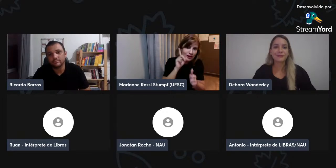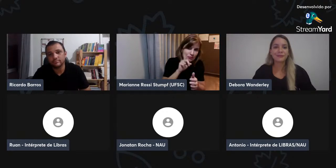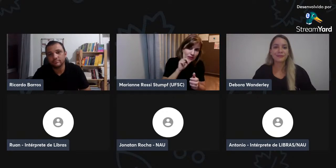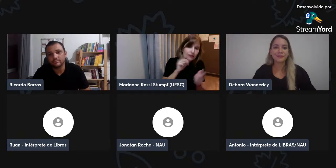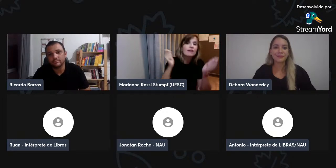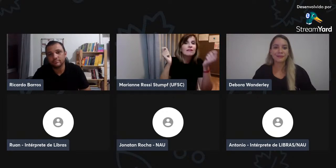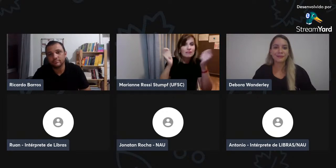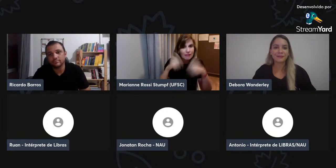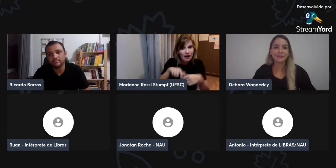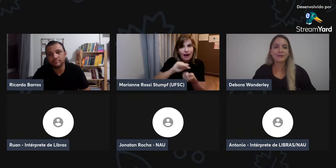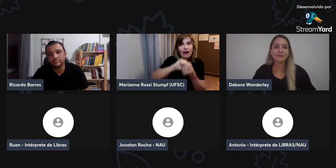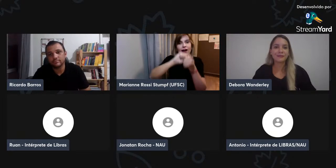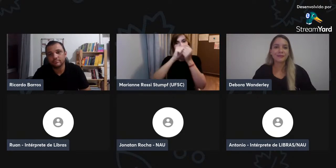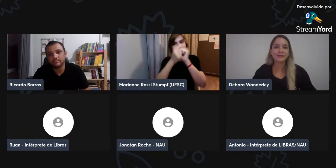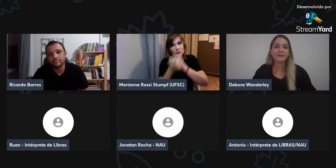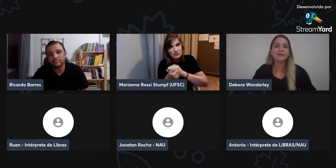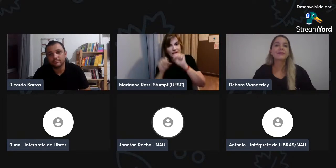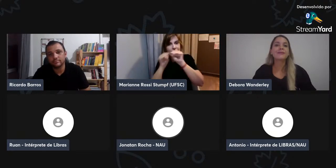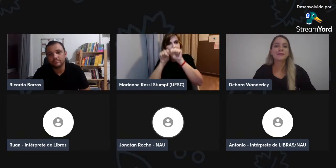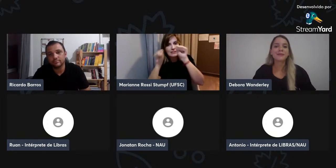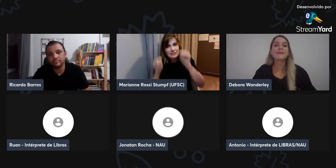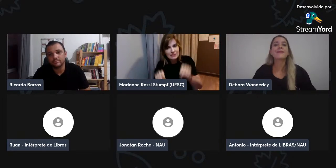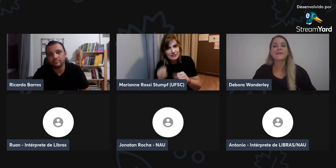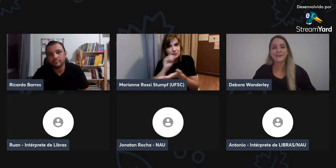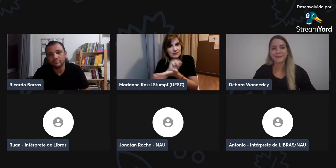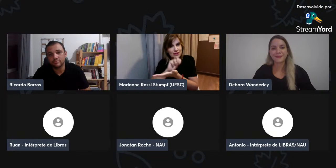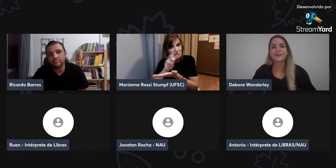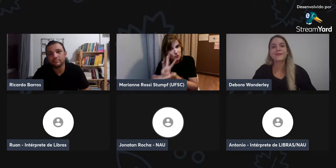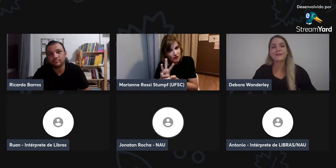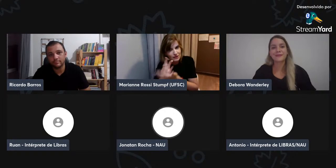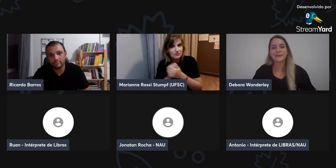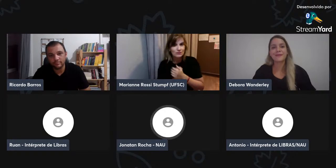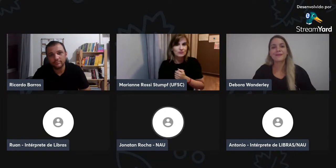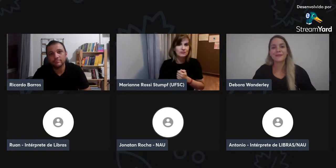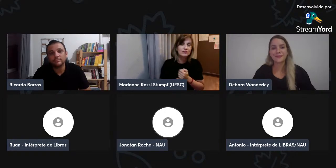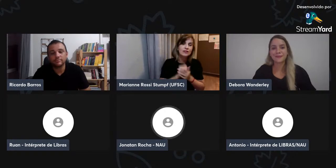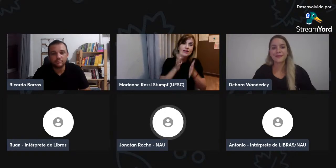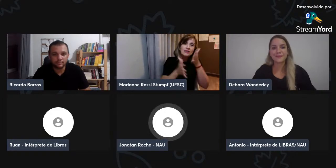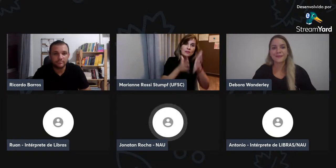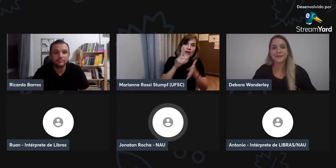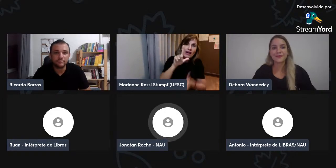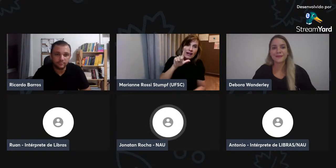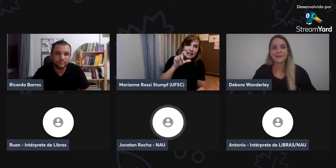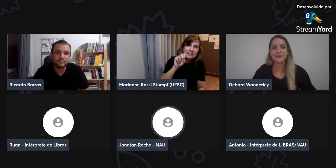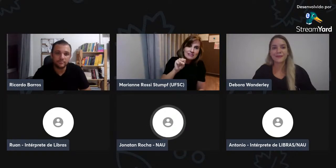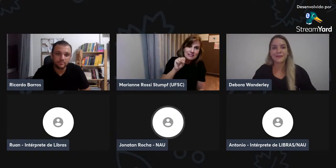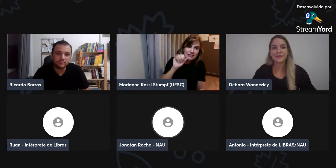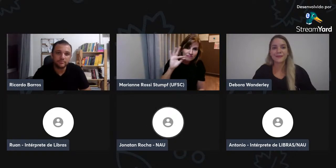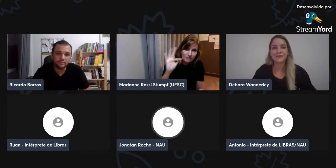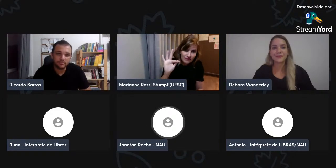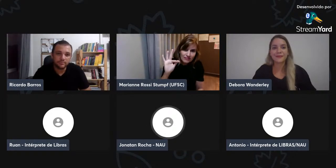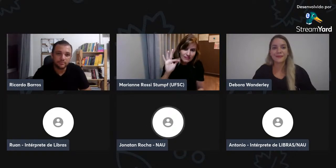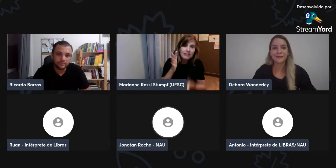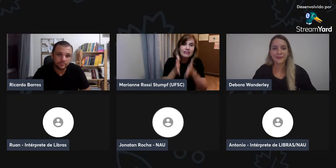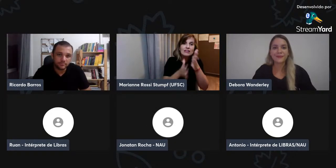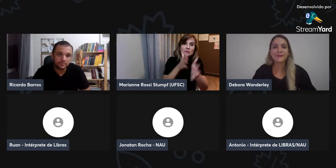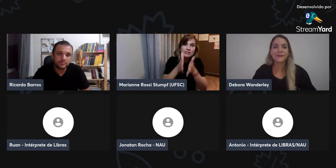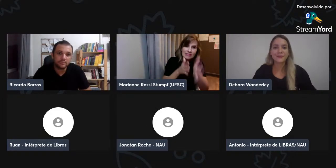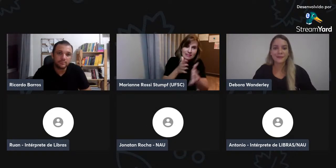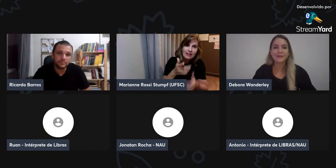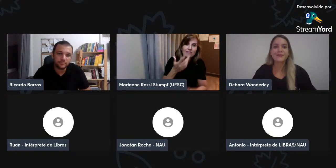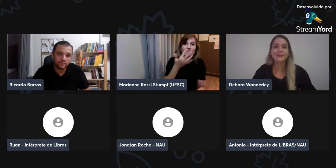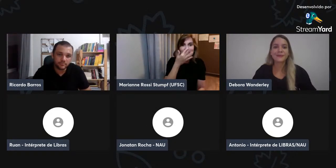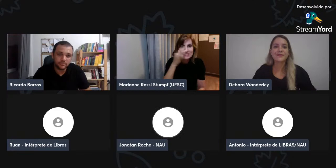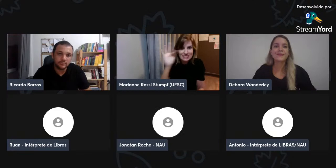por exemplo, a língua de sinais americana, né, então, há uma adaptação, tem a escrita deles, né,